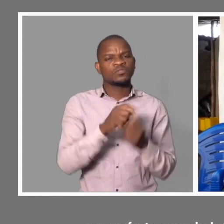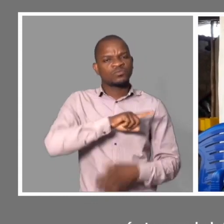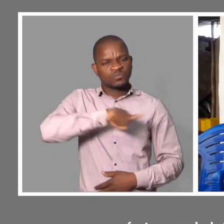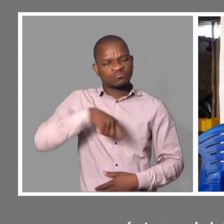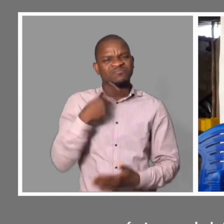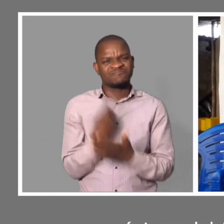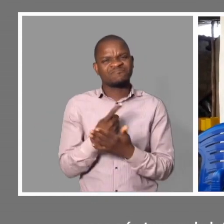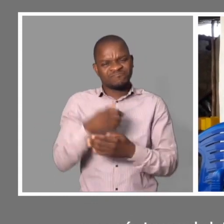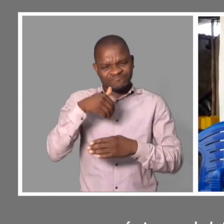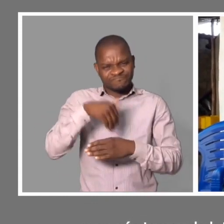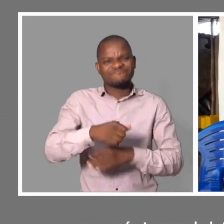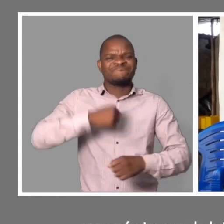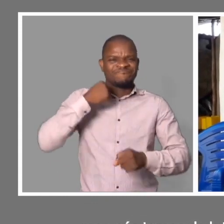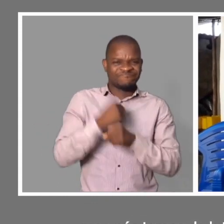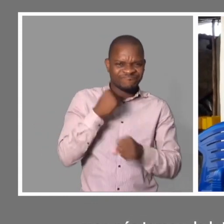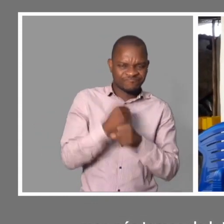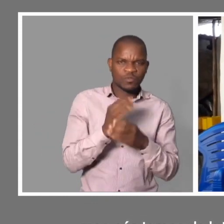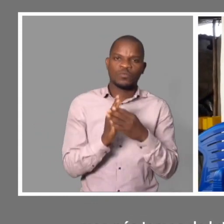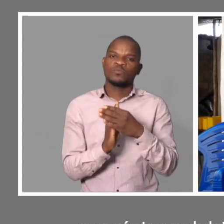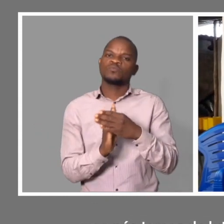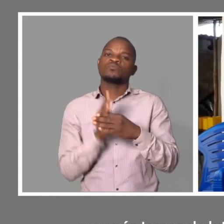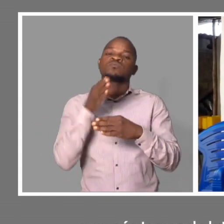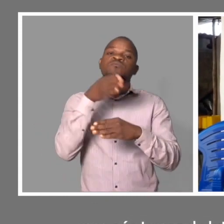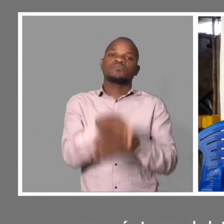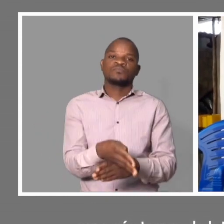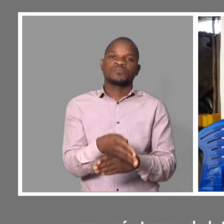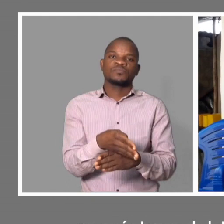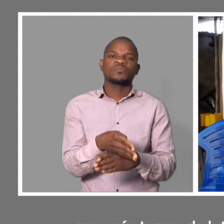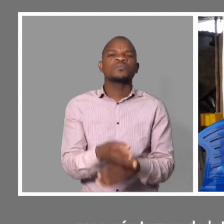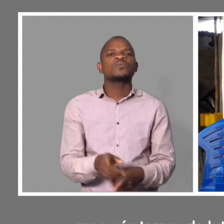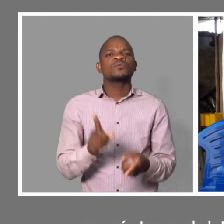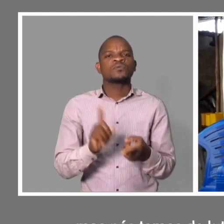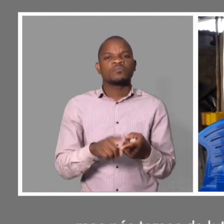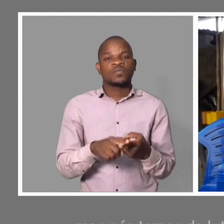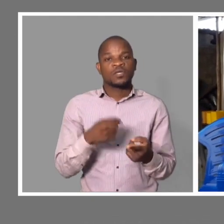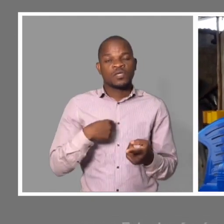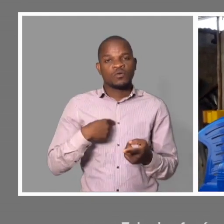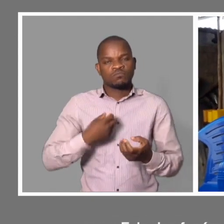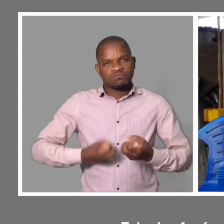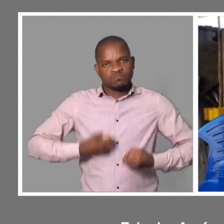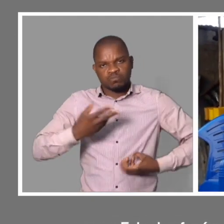lutar. Lutar para nós quebrarmos as barreiras. Estou a falar de